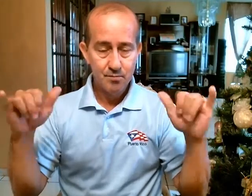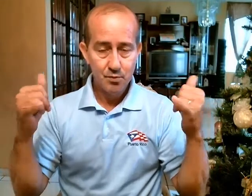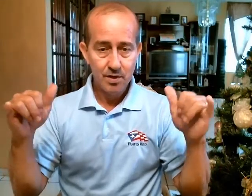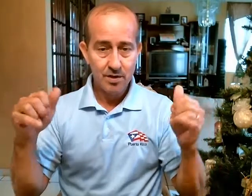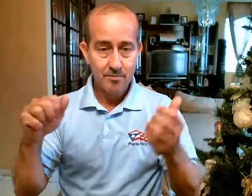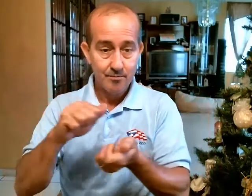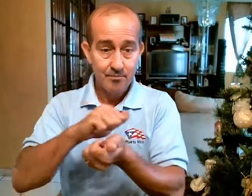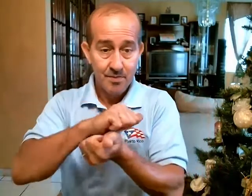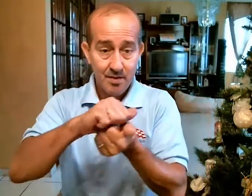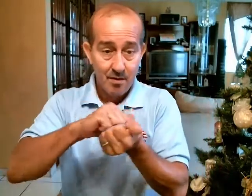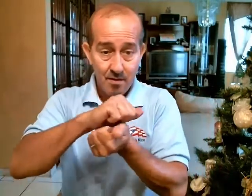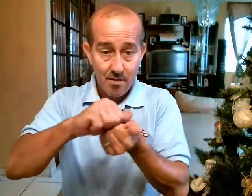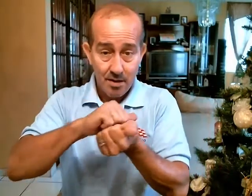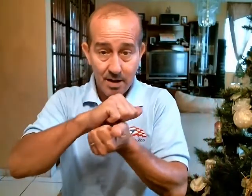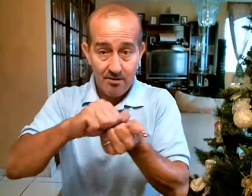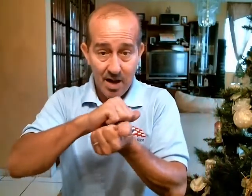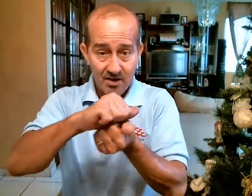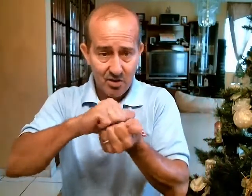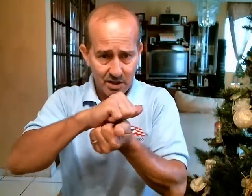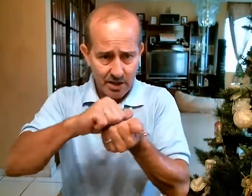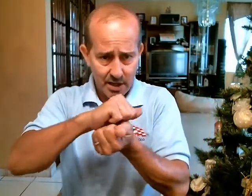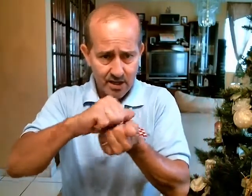Jugar Lavar o estregar